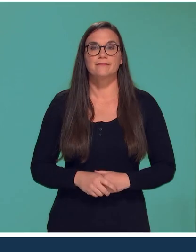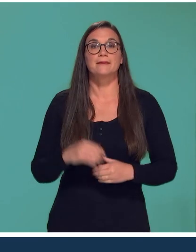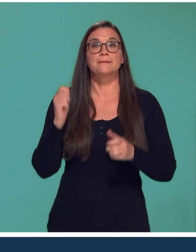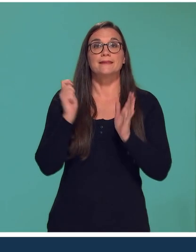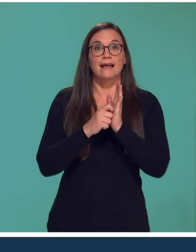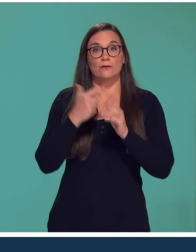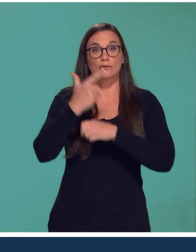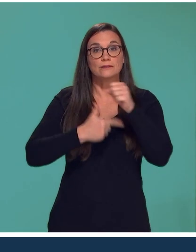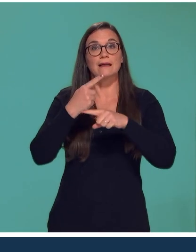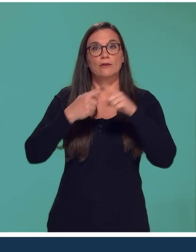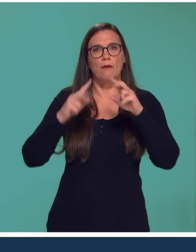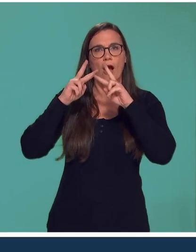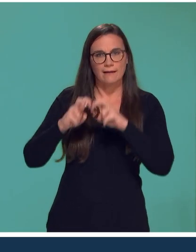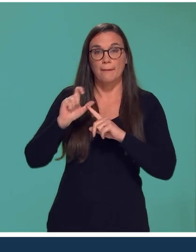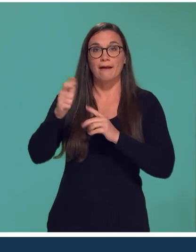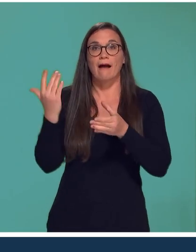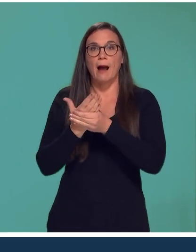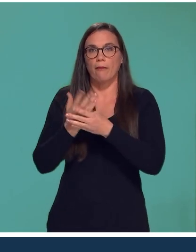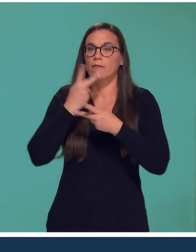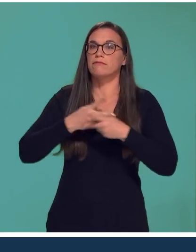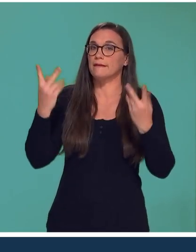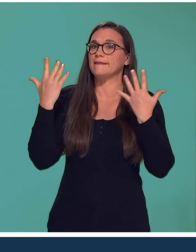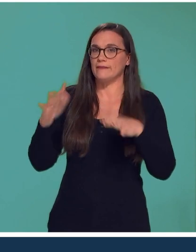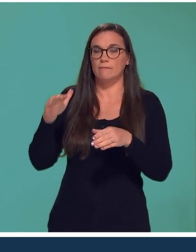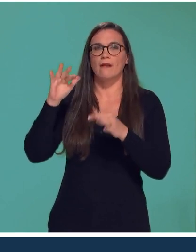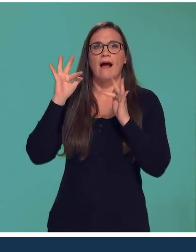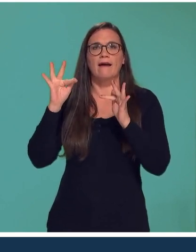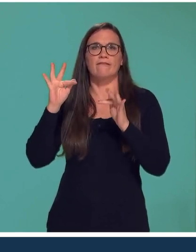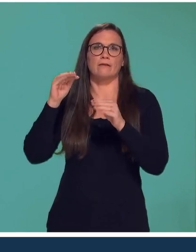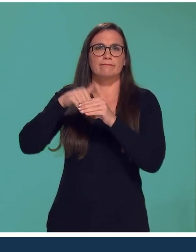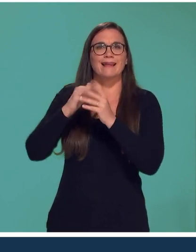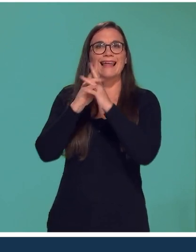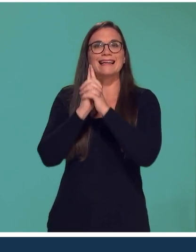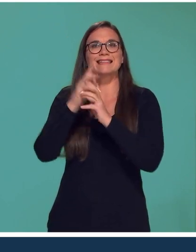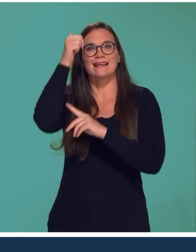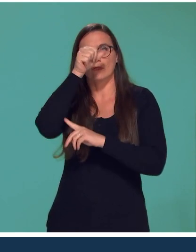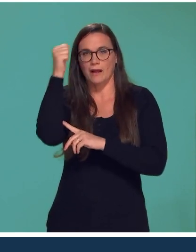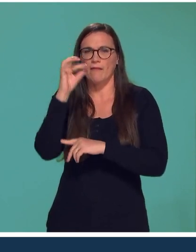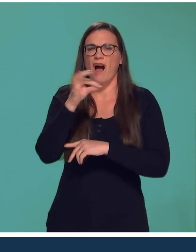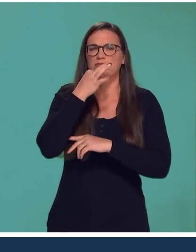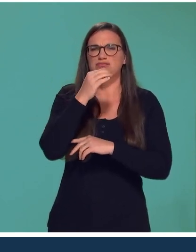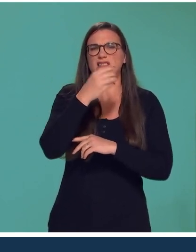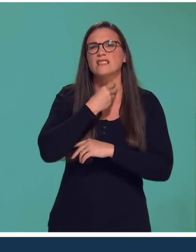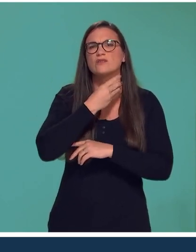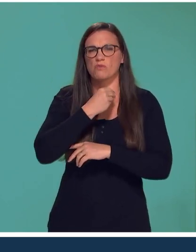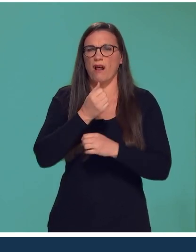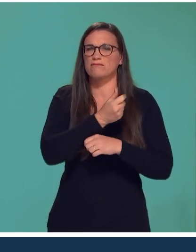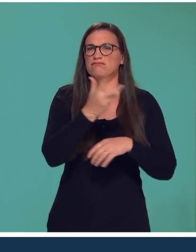Après deux ans et demi d'enquête, le rapport sur les abus sexuels commis dans l'Église catholique vient d'être publié. Il est accablant.